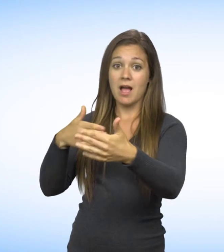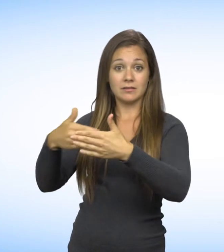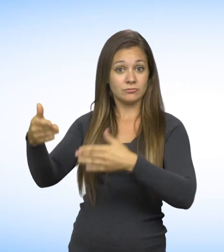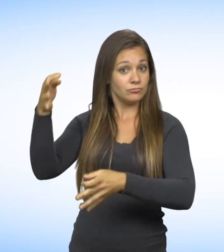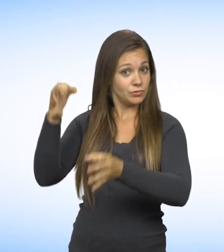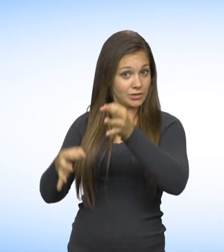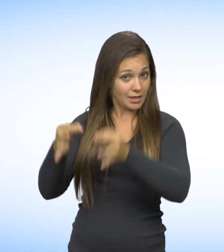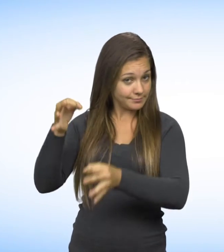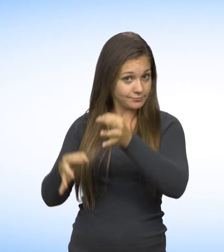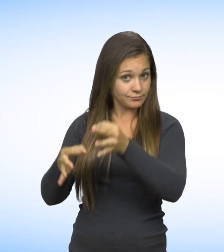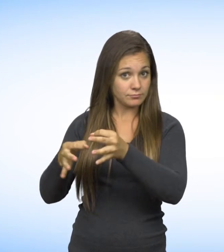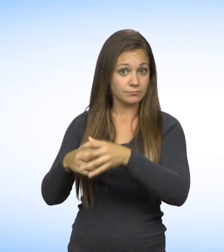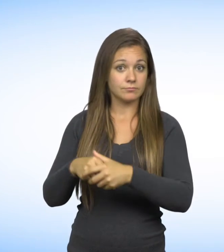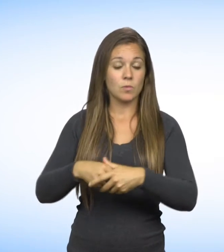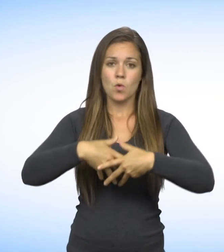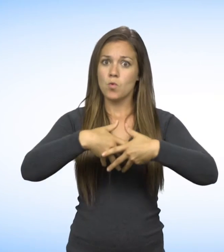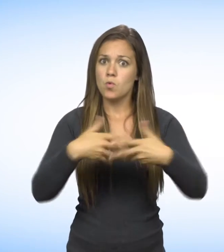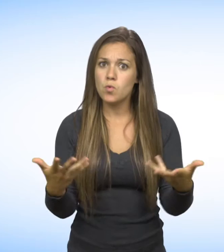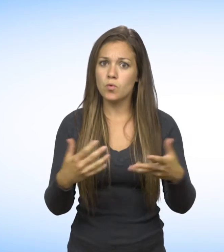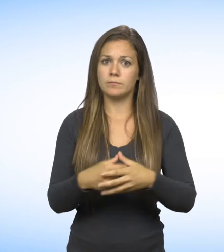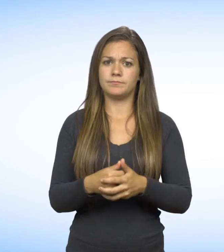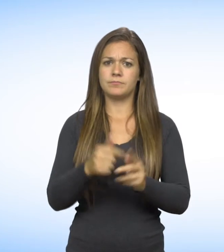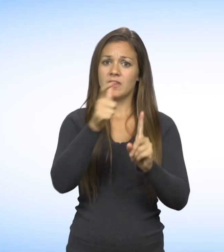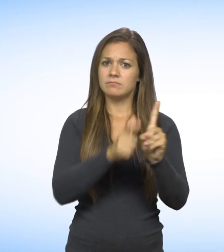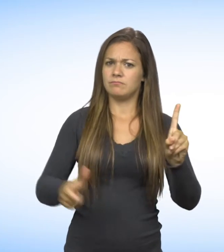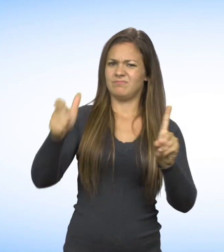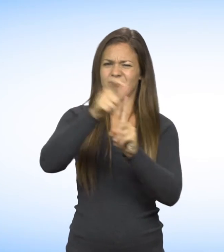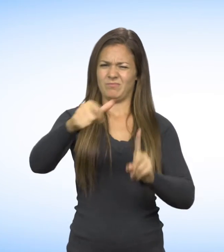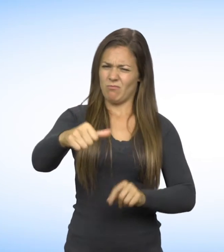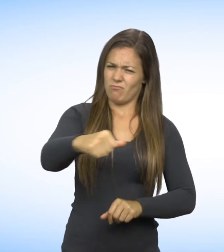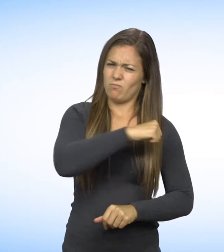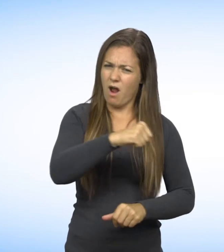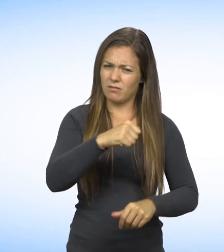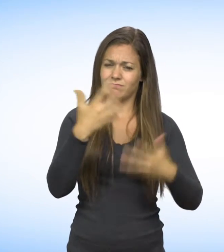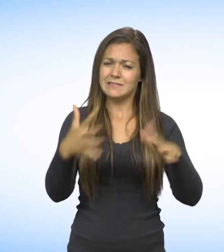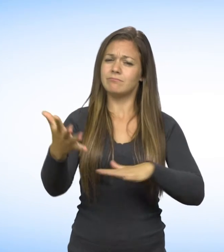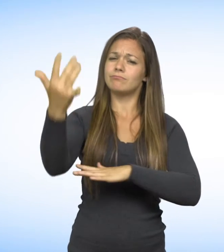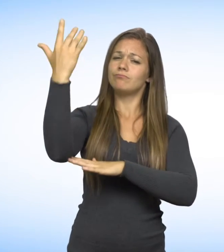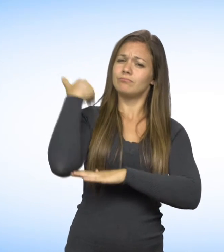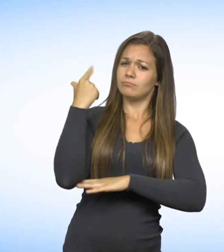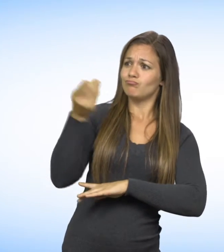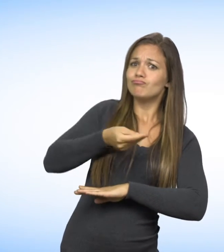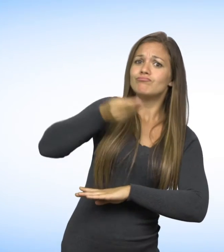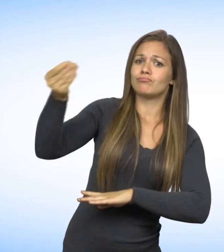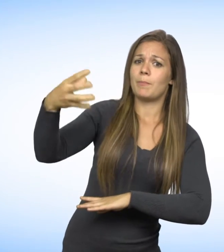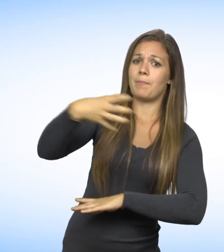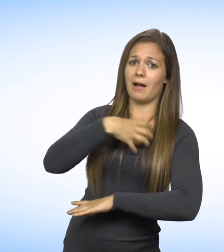ou de représailles subies suite à une plainte que vous